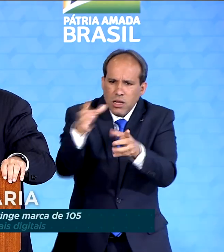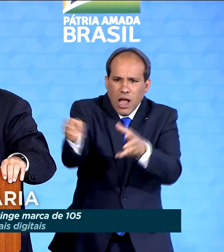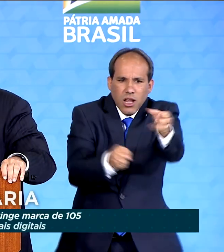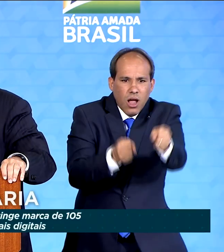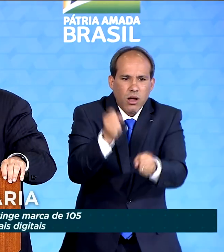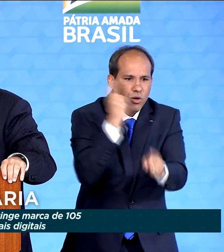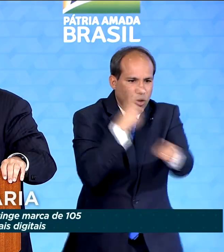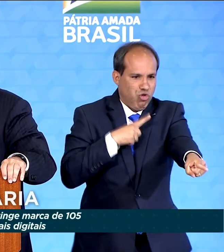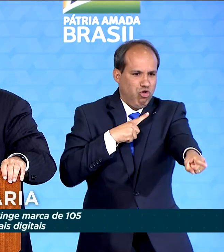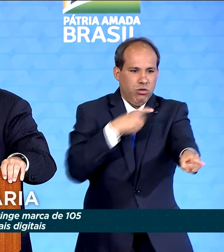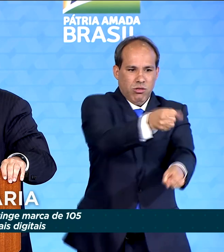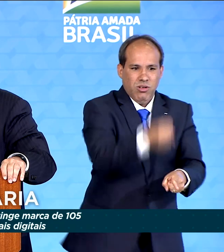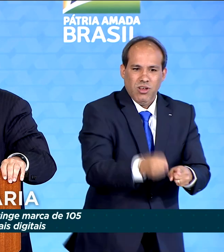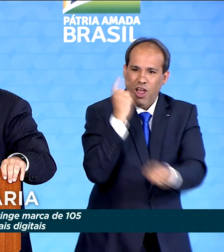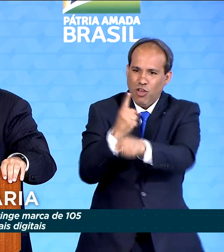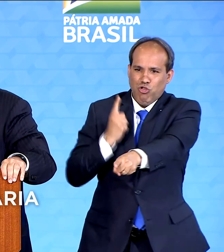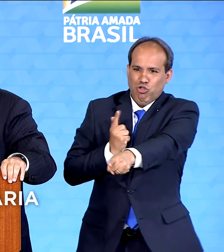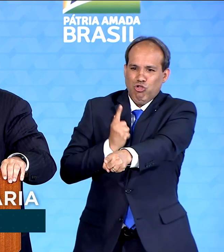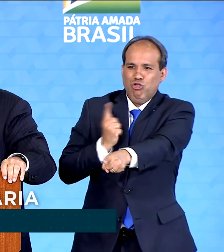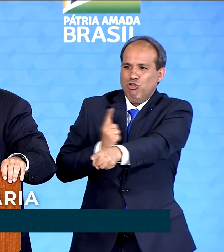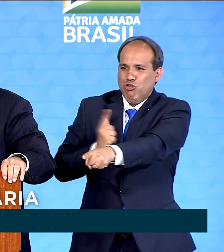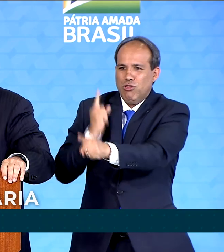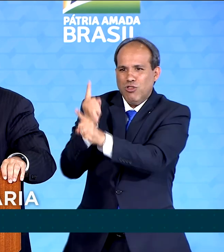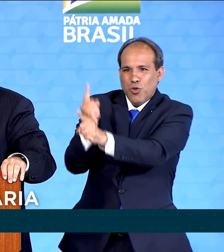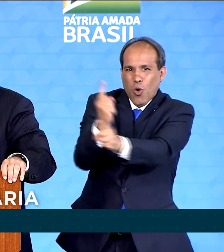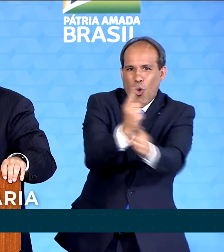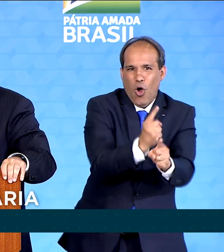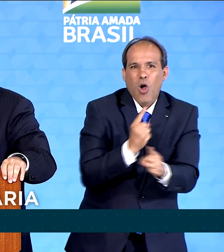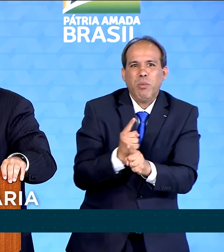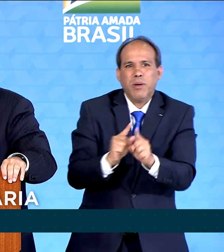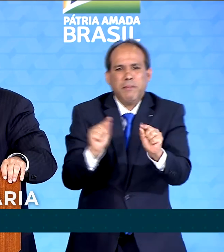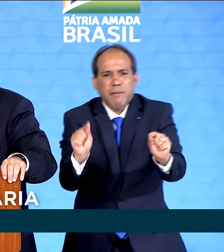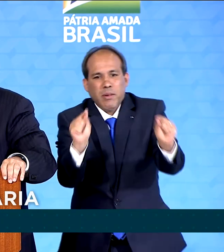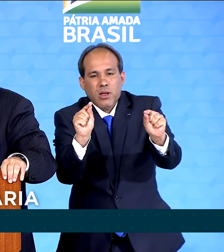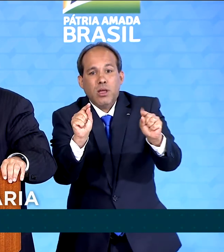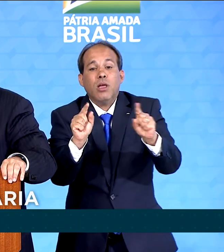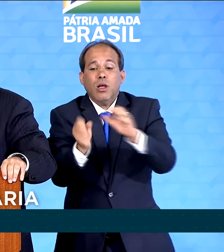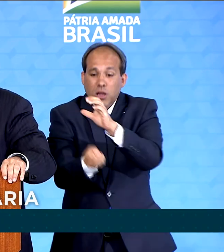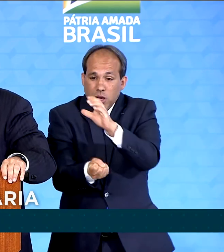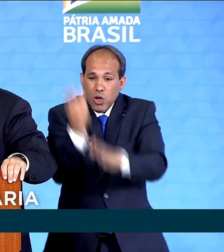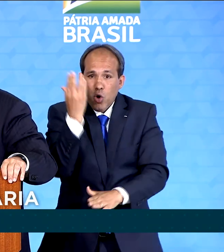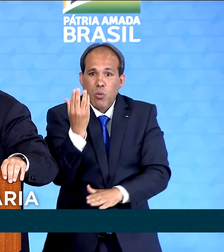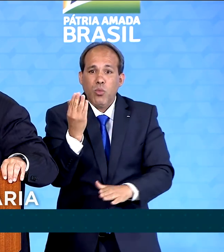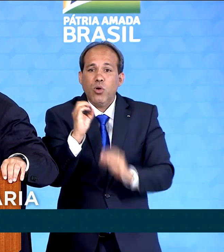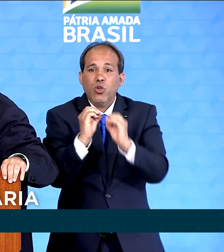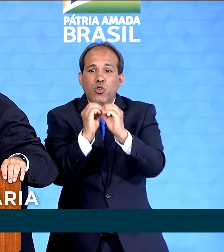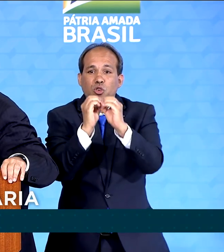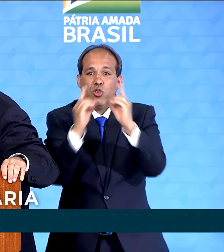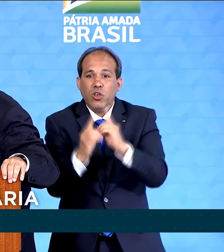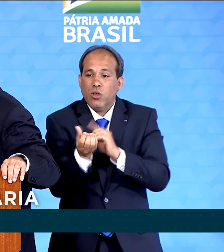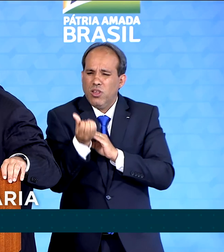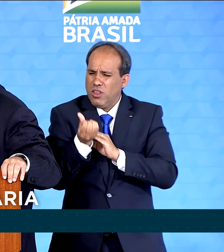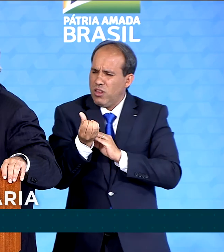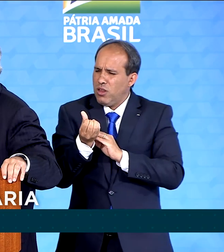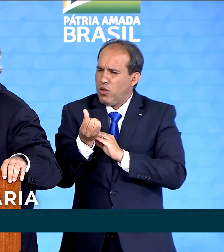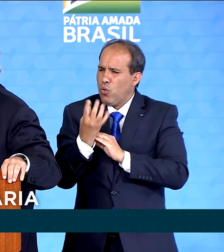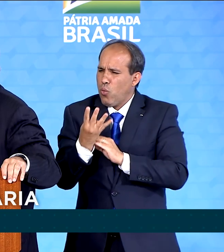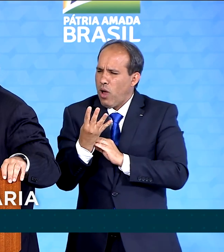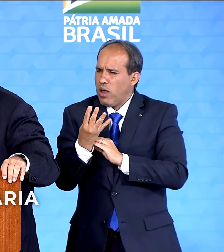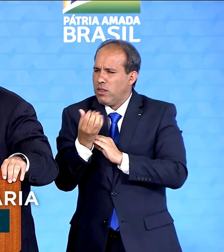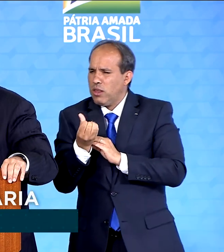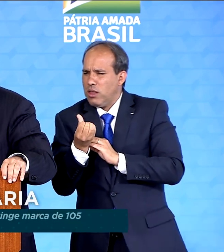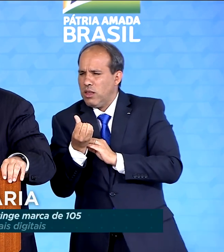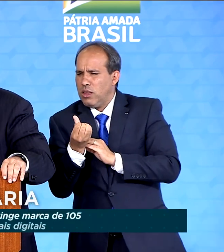e digitalizamos 64, 65,